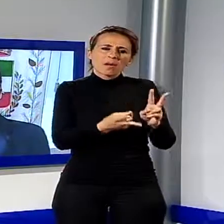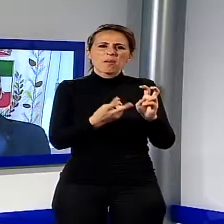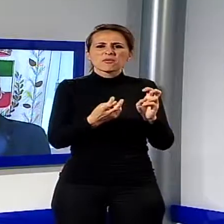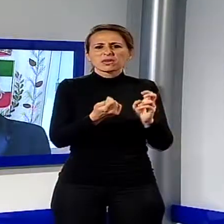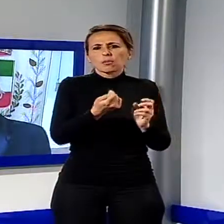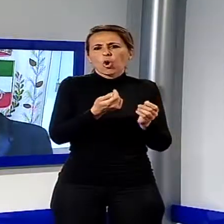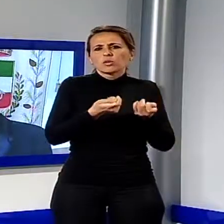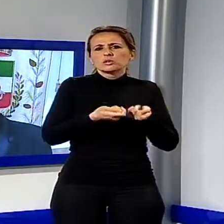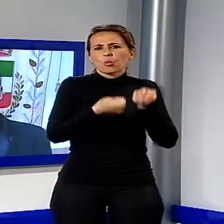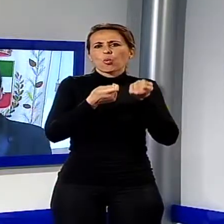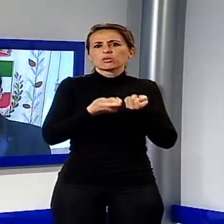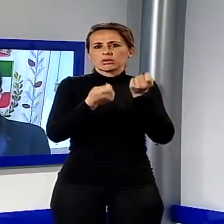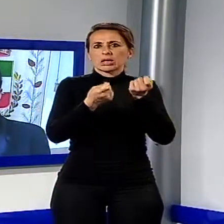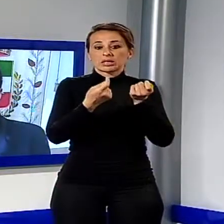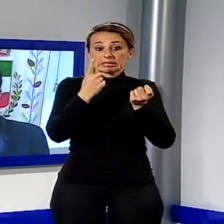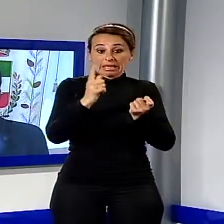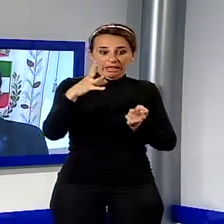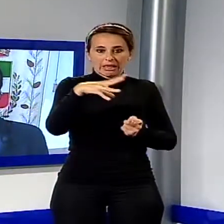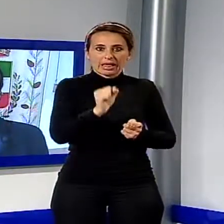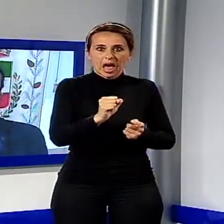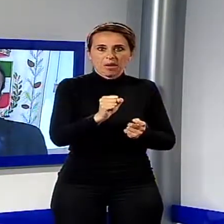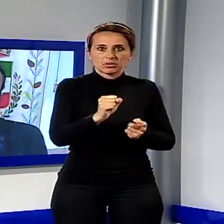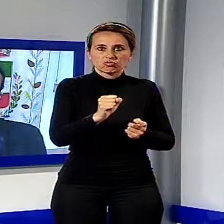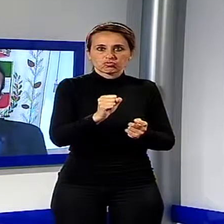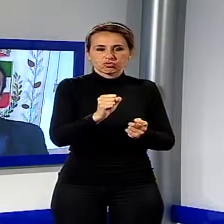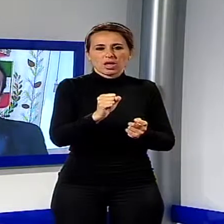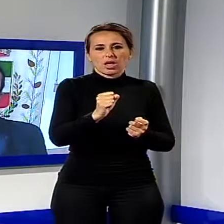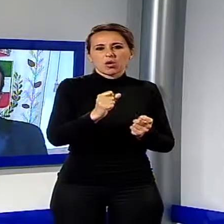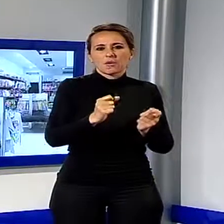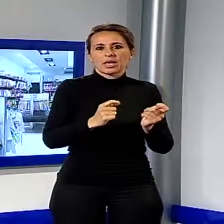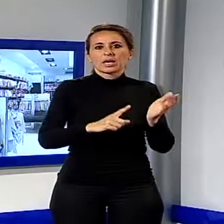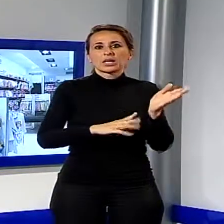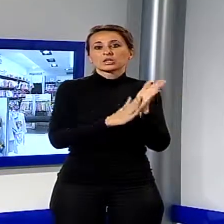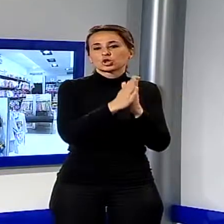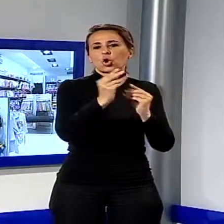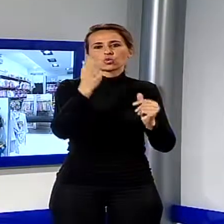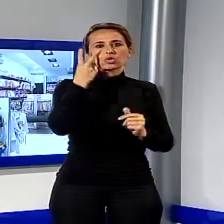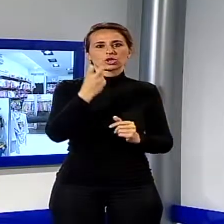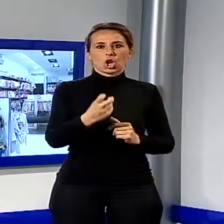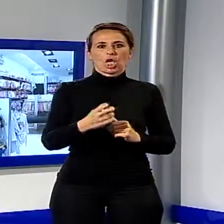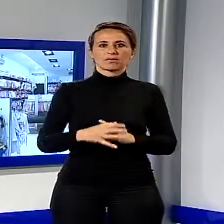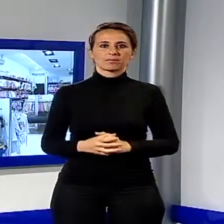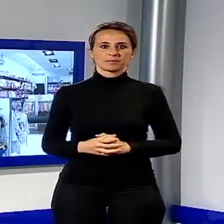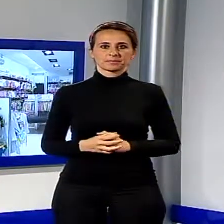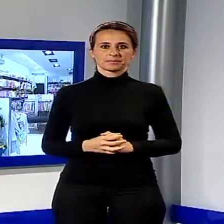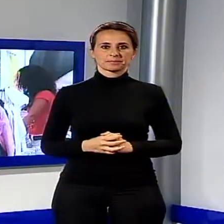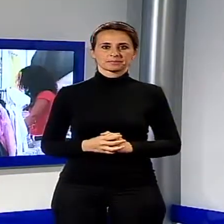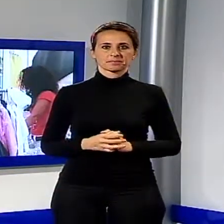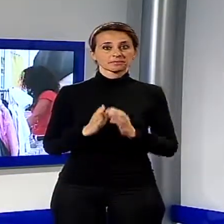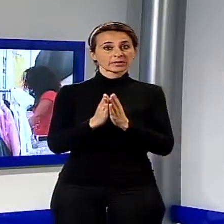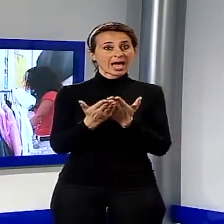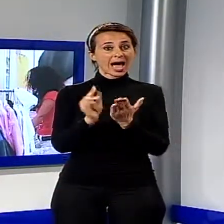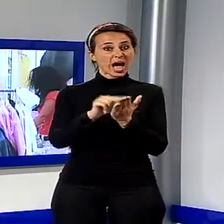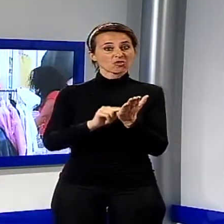opportunità se si sanno cogliere all'interno appunto della ricchezza che la città esprime. Agenda